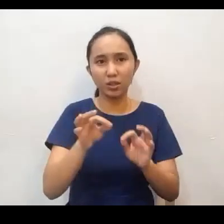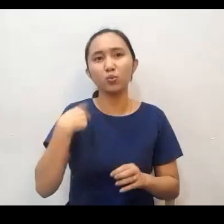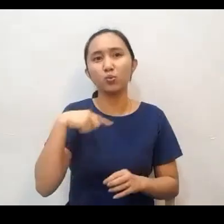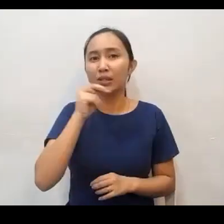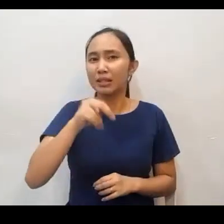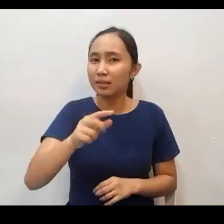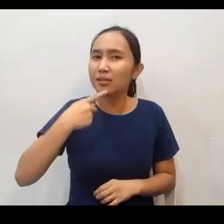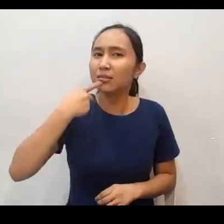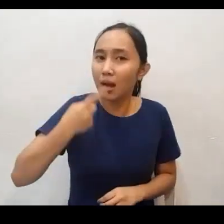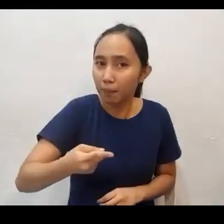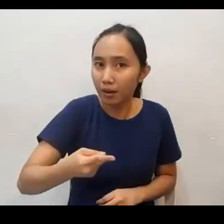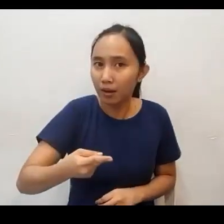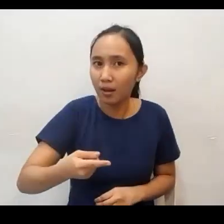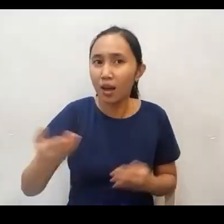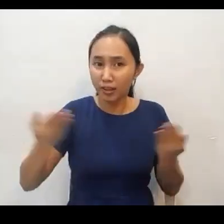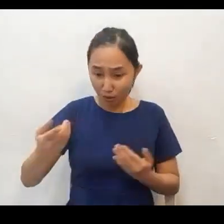narito ako, suguin mo ako.